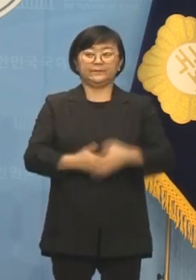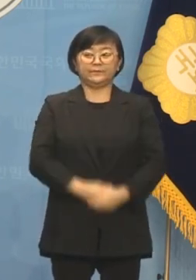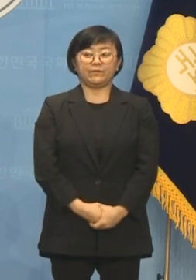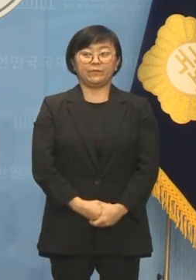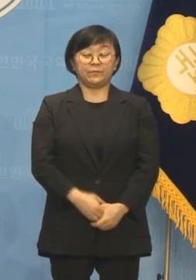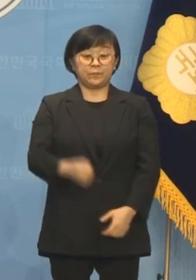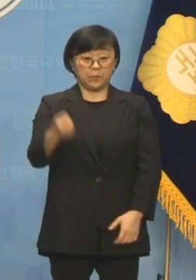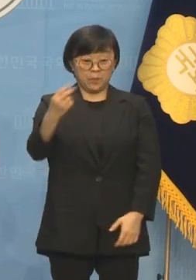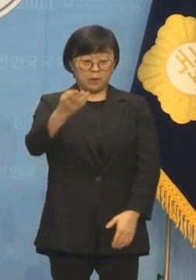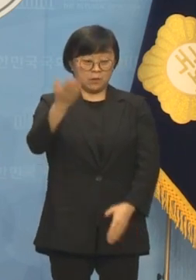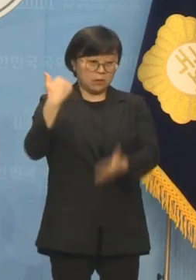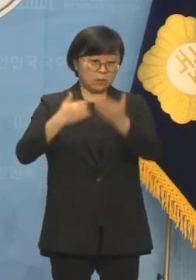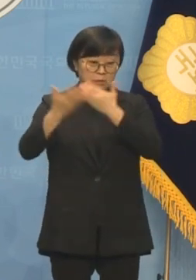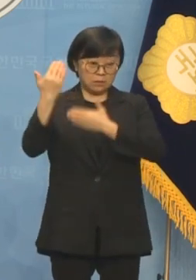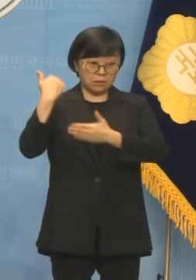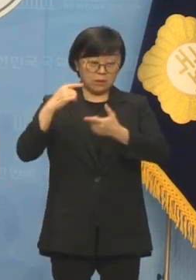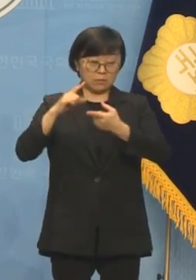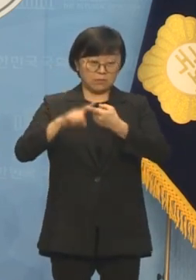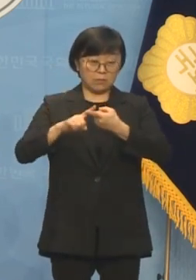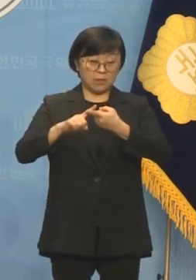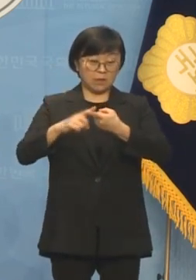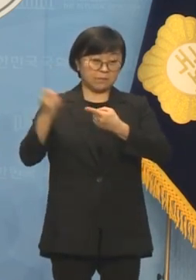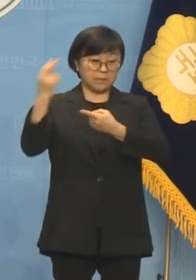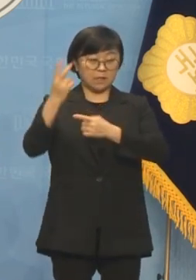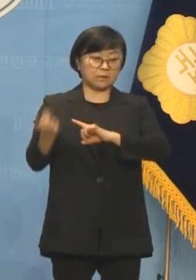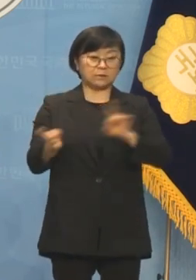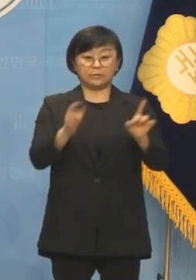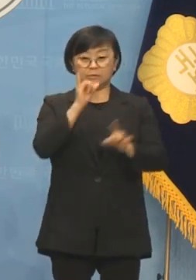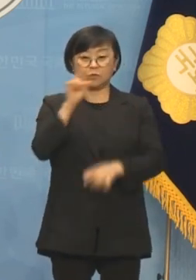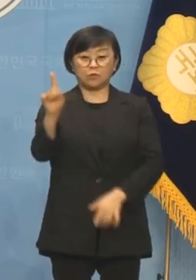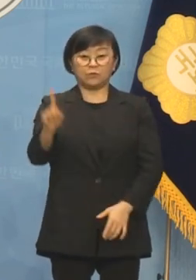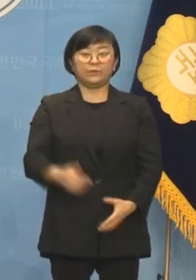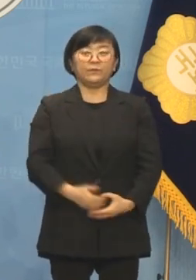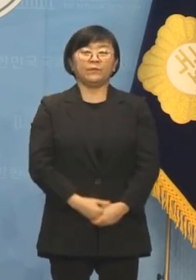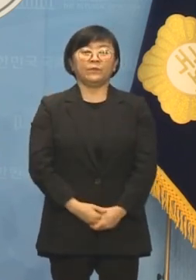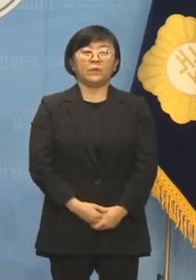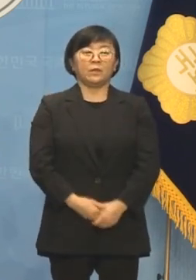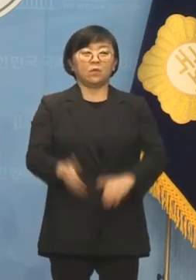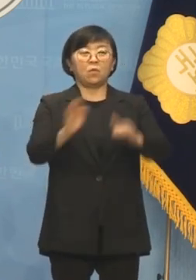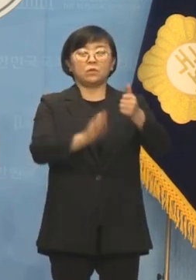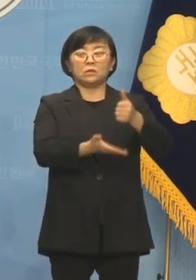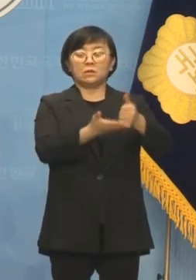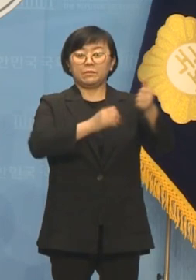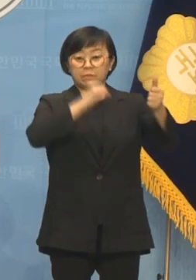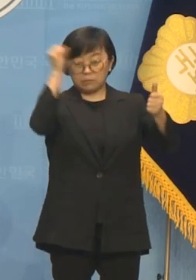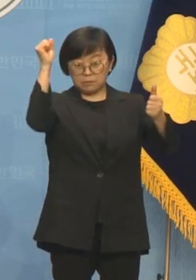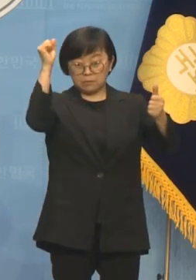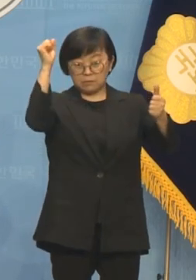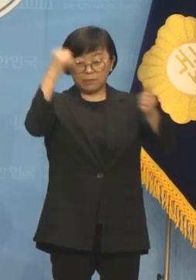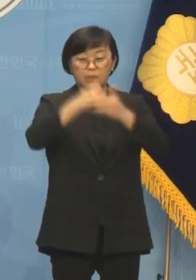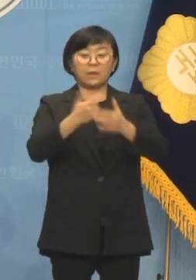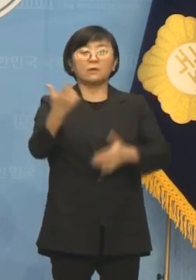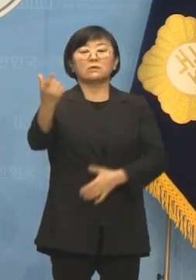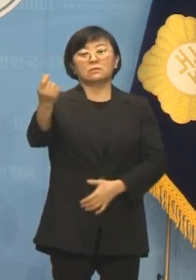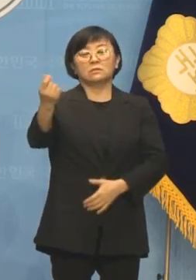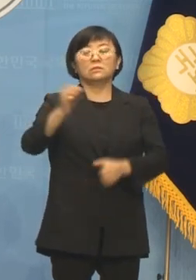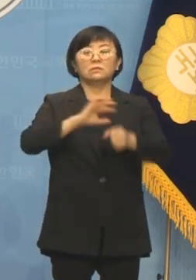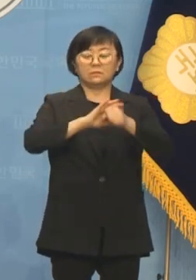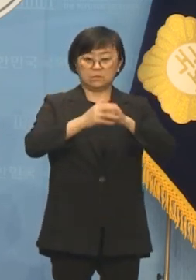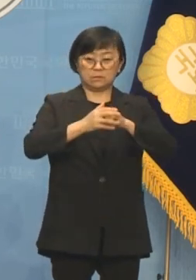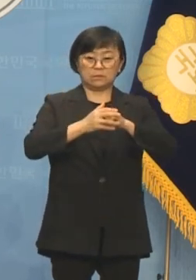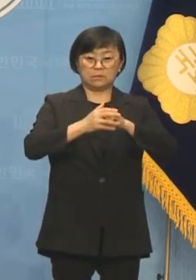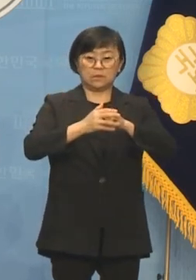게다가 과거의 망령마저 되살아나고 있습니다. 공천되면 사실상 당선인 대구에